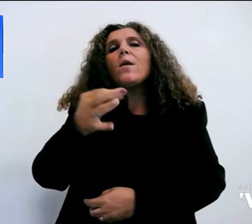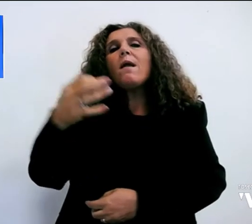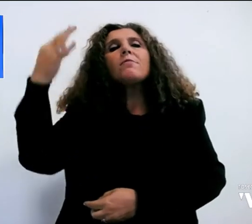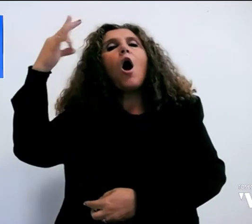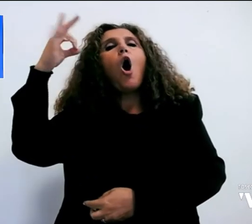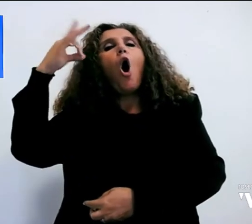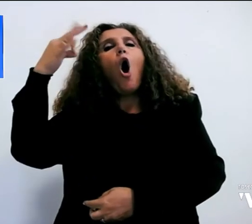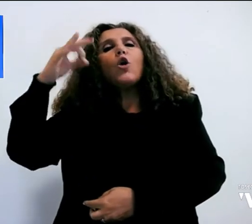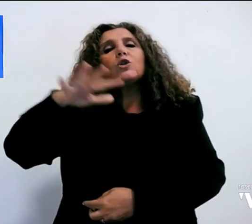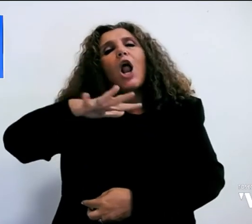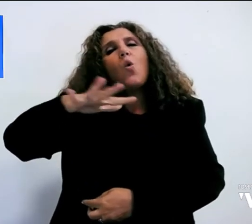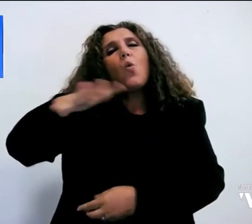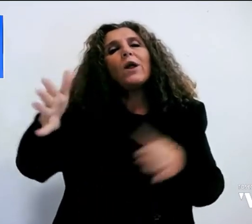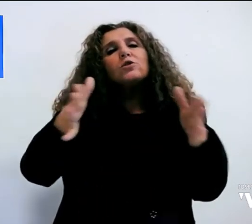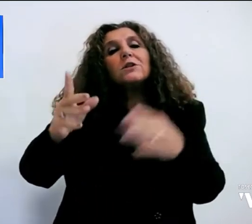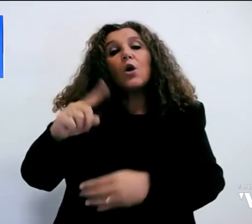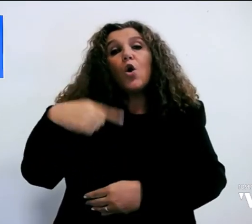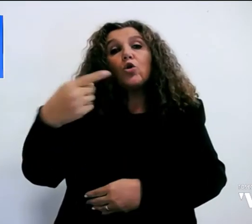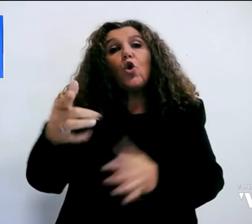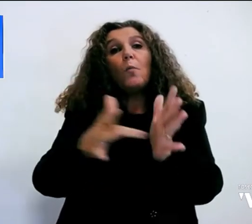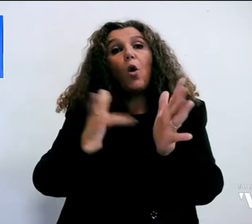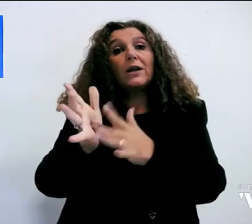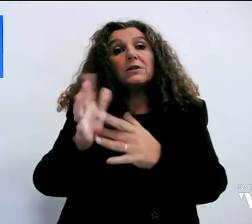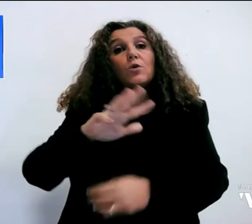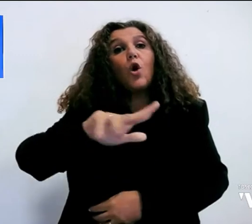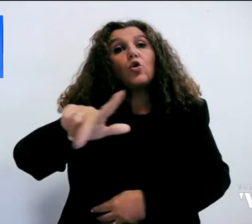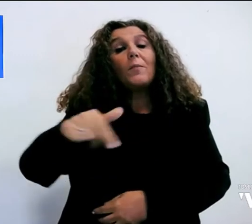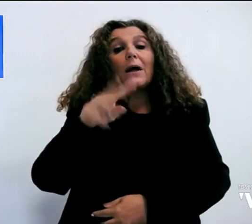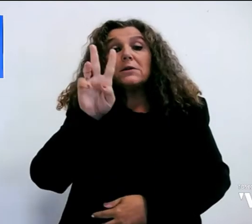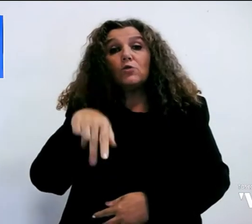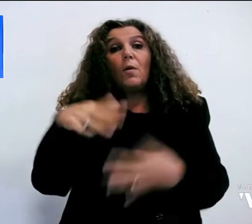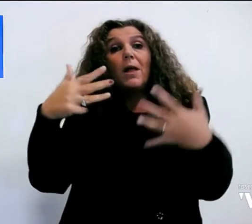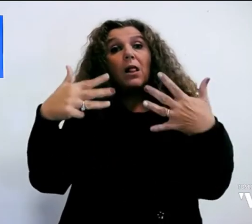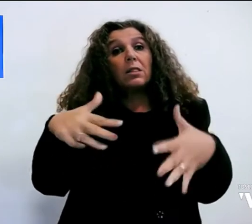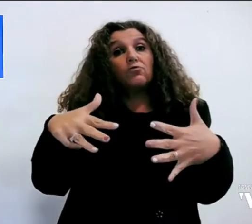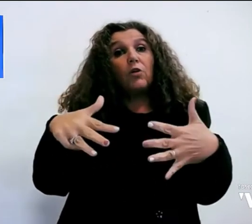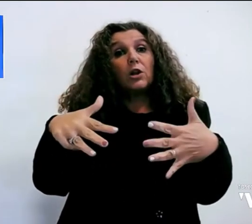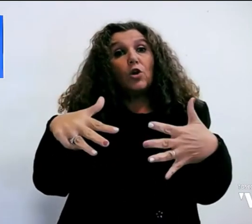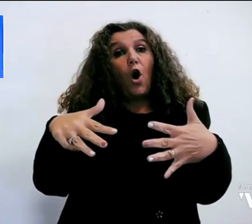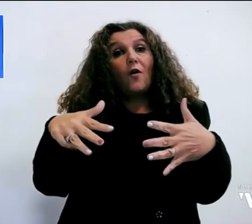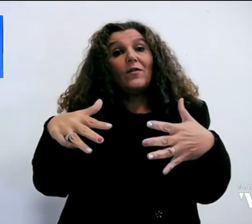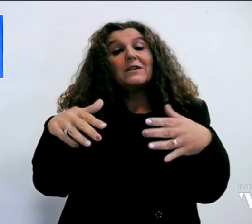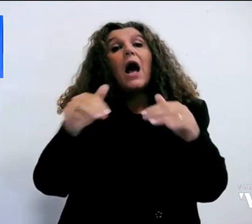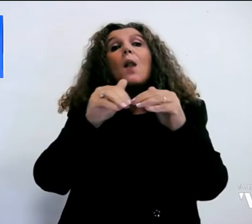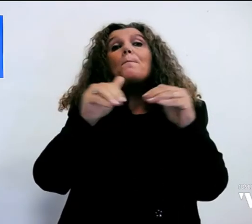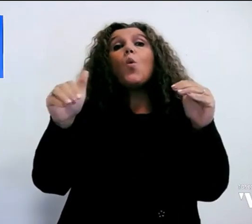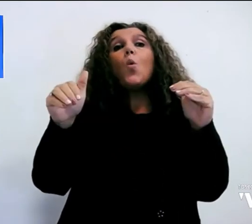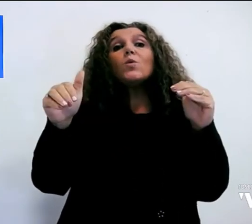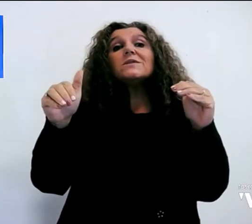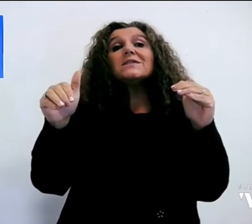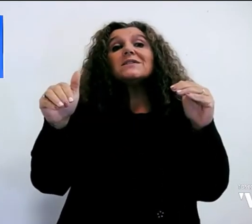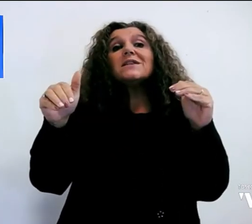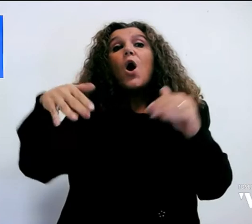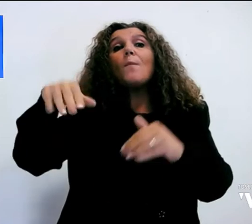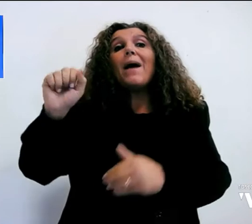secolo d.C., rubate nel 2019 dal Museo di San Mamiliano